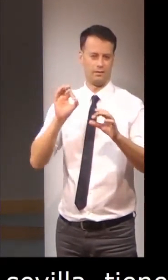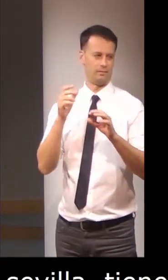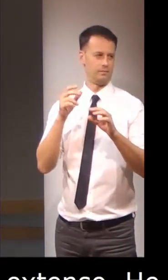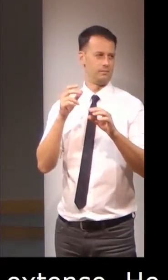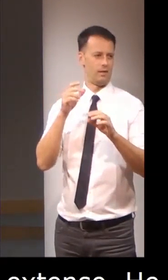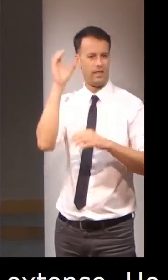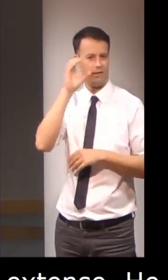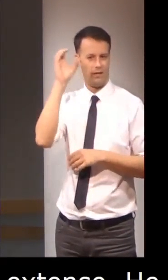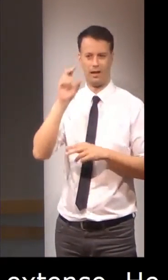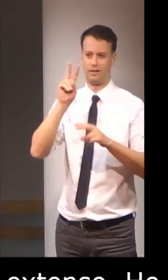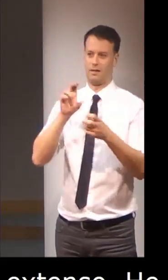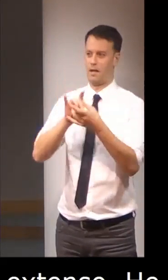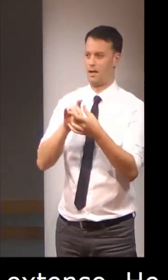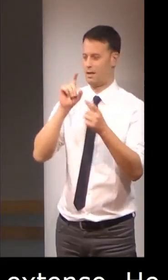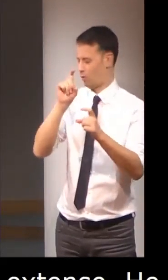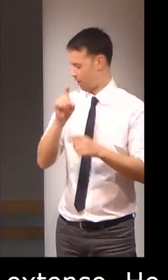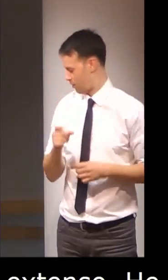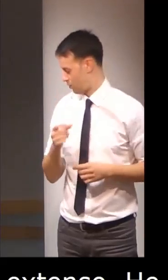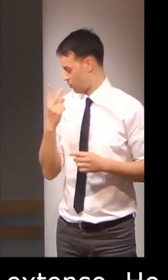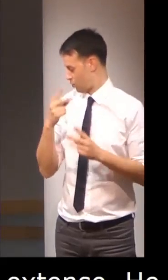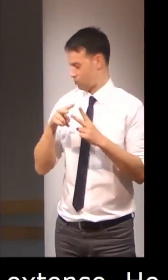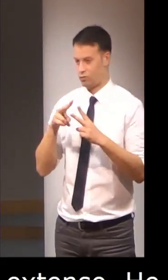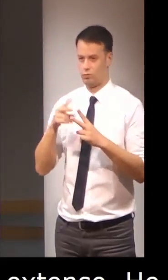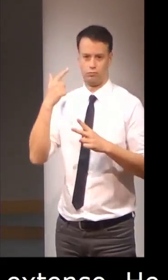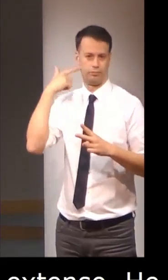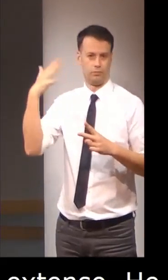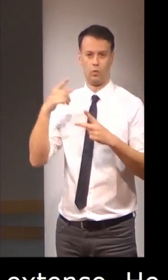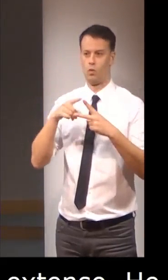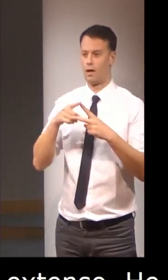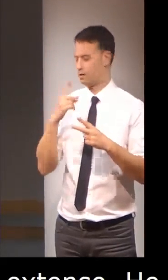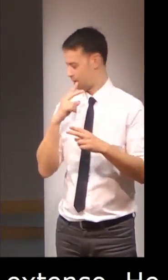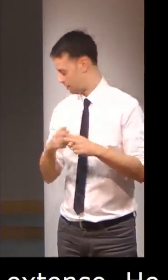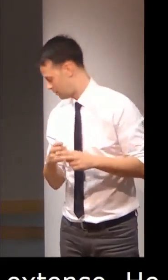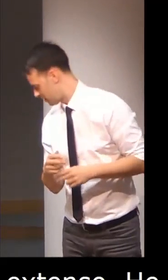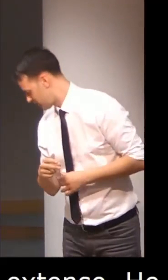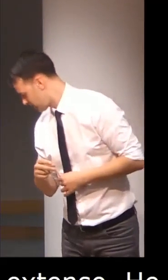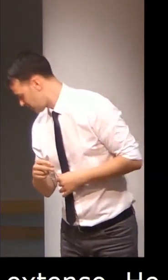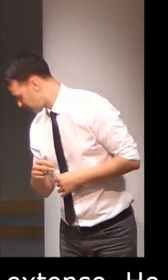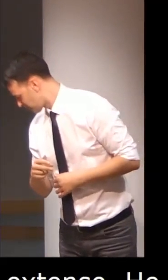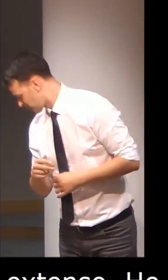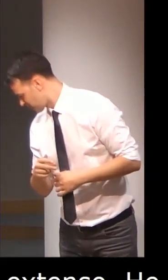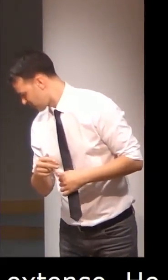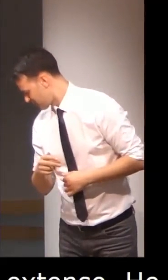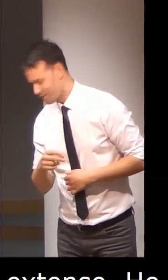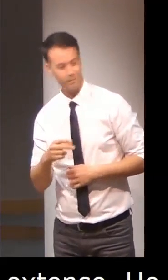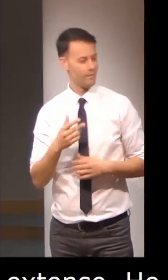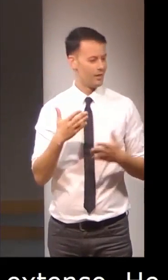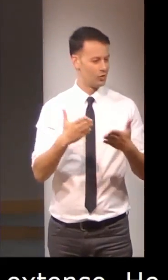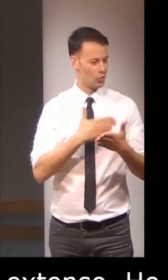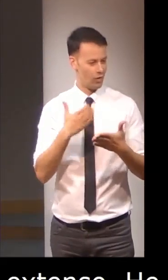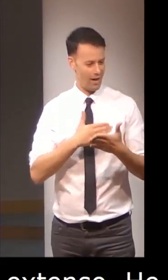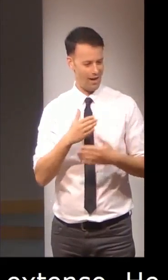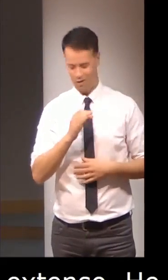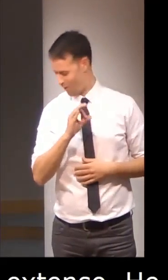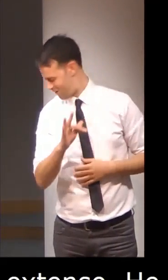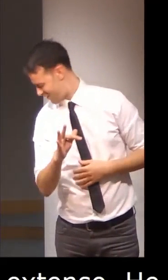ha hecho publicaciones en revistas internacionales científicas relativas a la educación, dos de bastante renombre, una que se llama